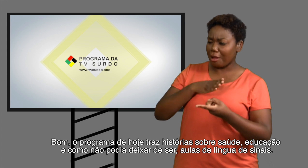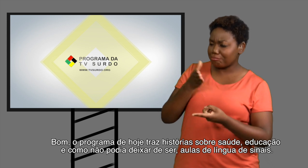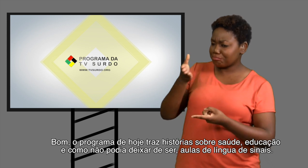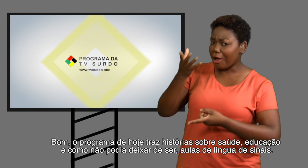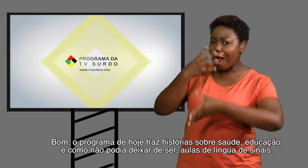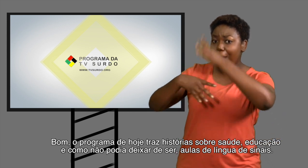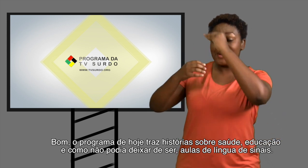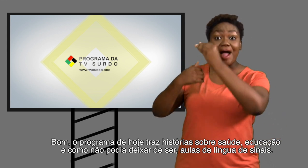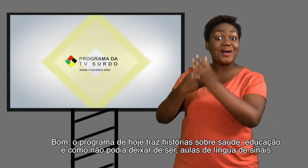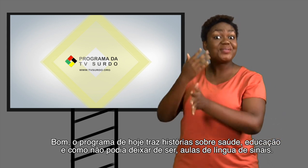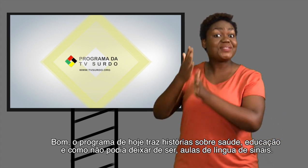sinais.